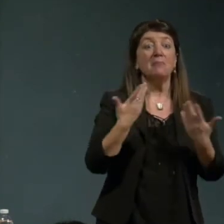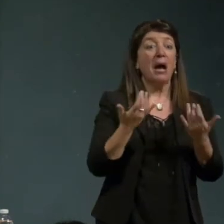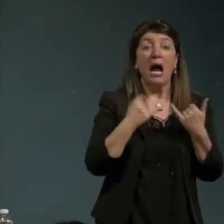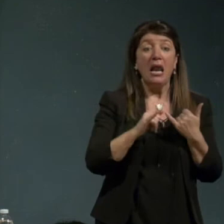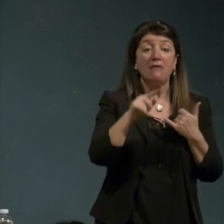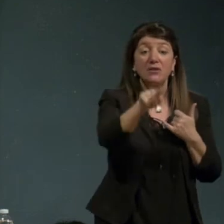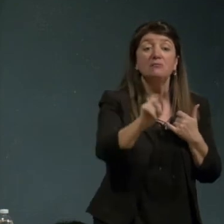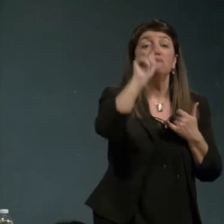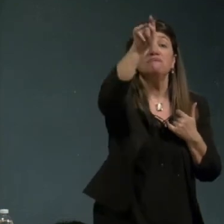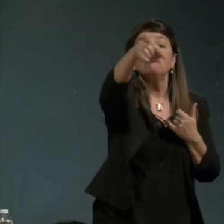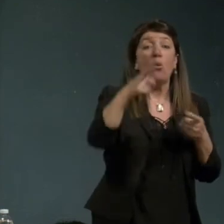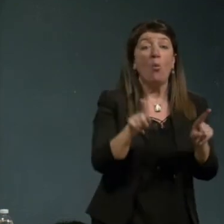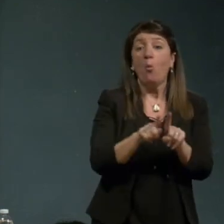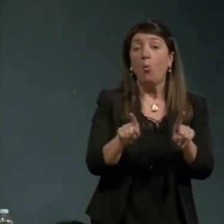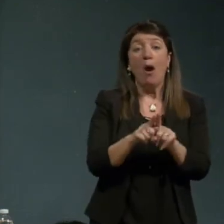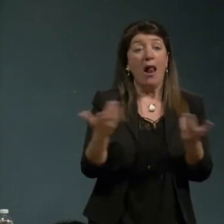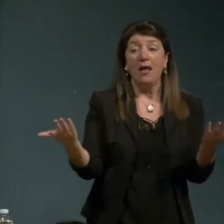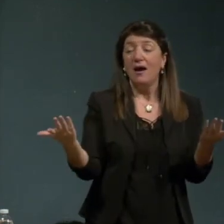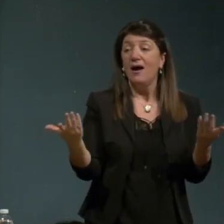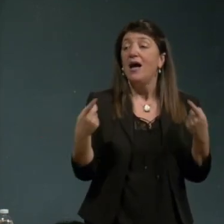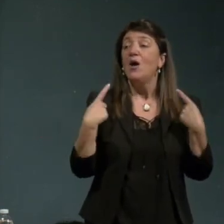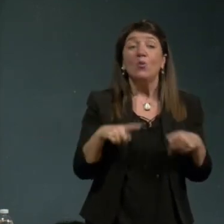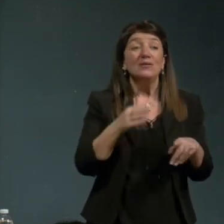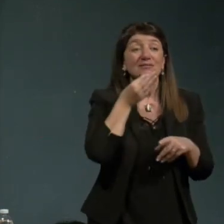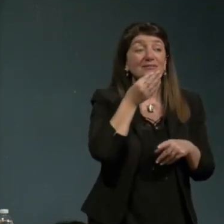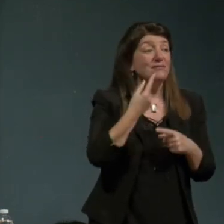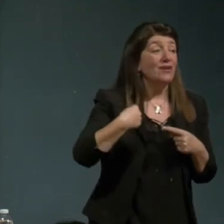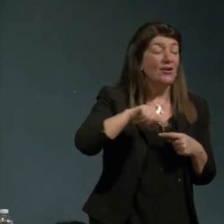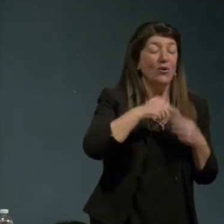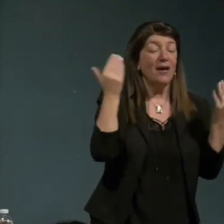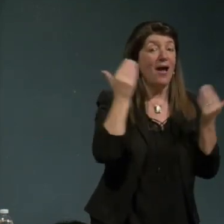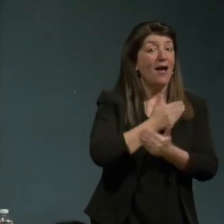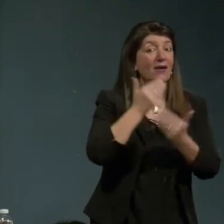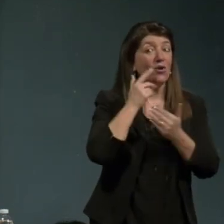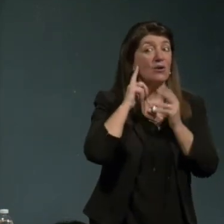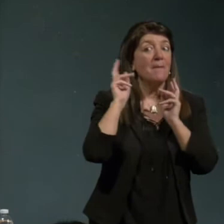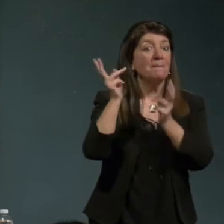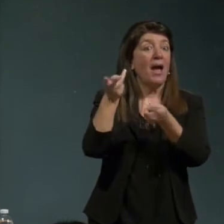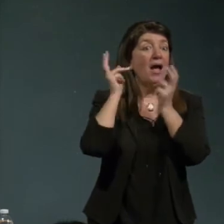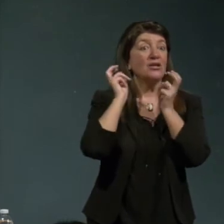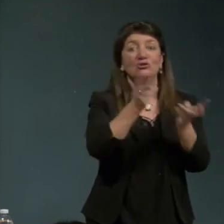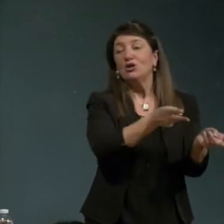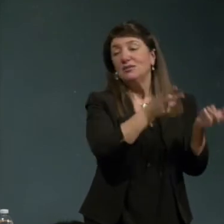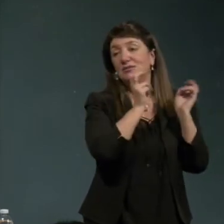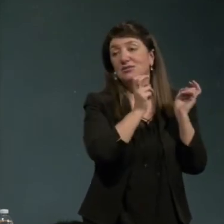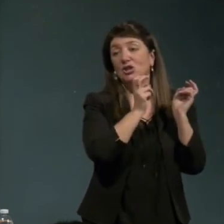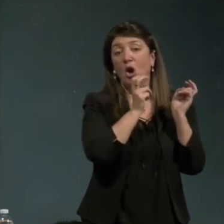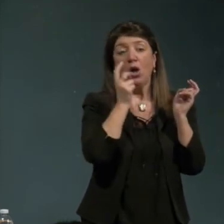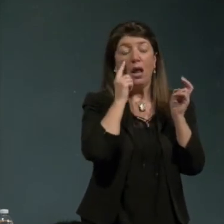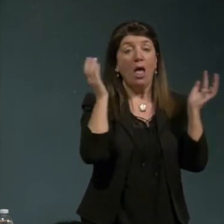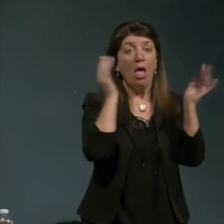vediamo errore in la percezione lo fatto che allucinazione e percezione sono